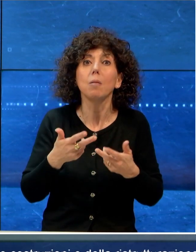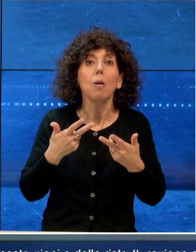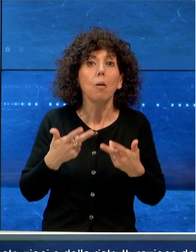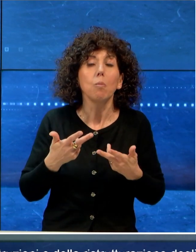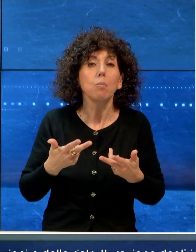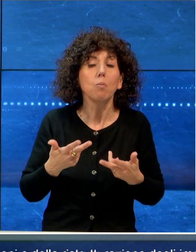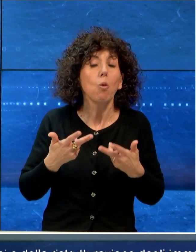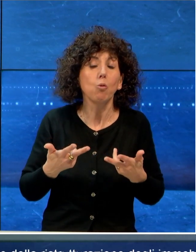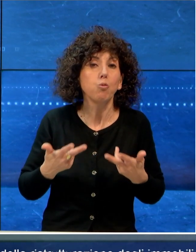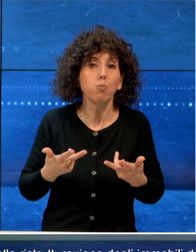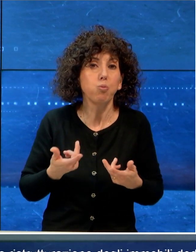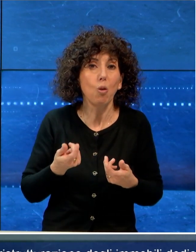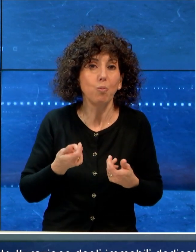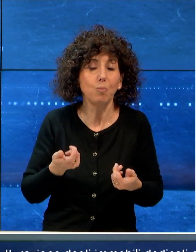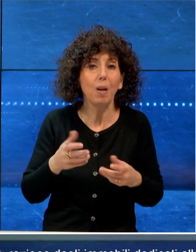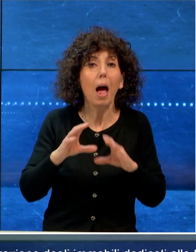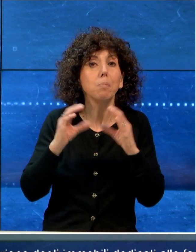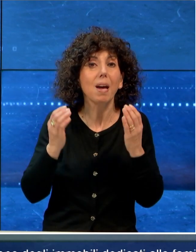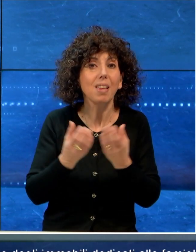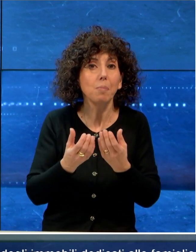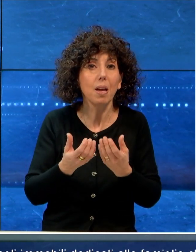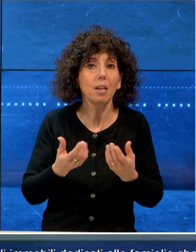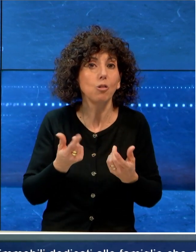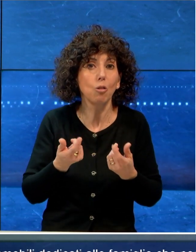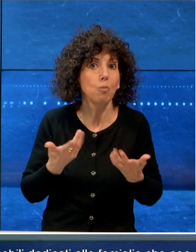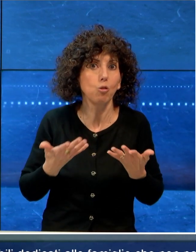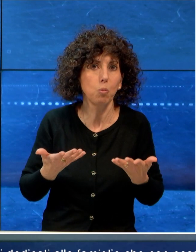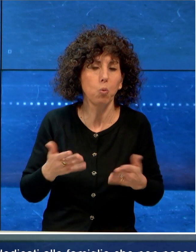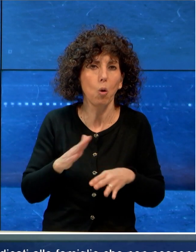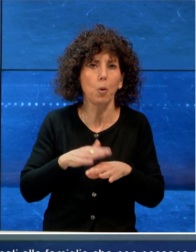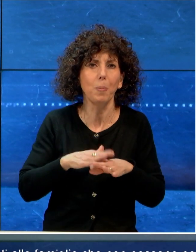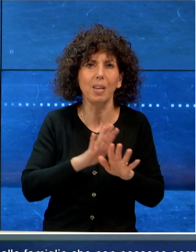che non possono permettersi un appartamento proprio.